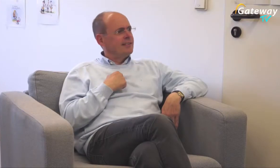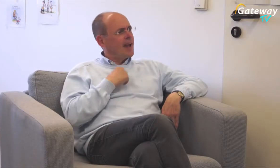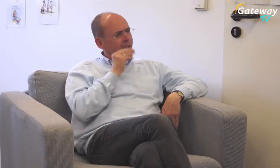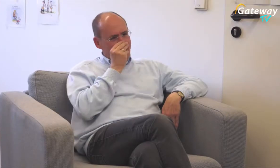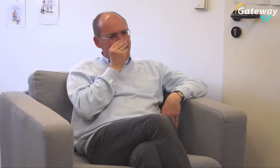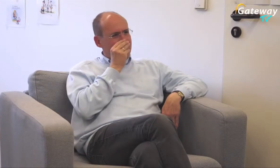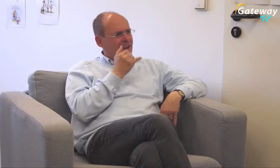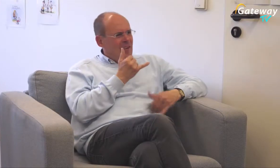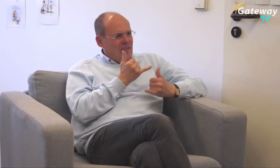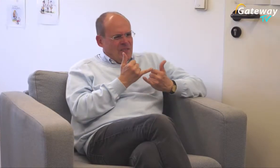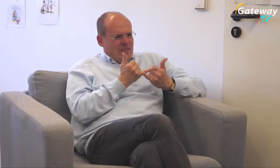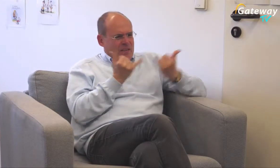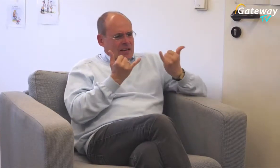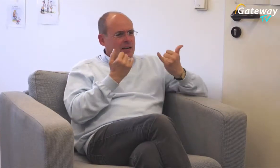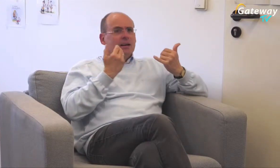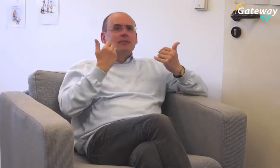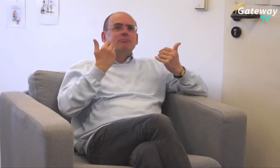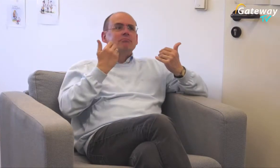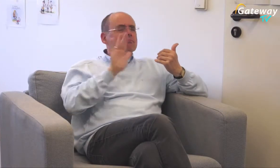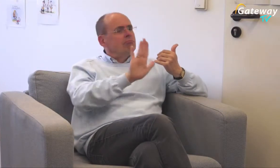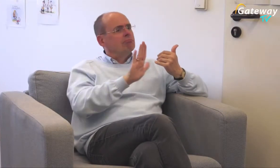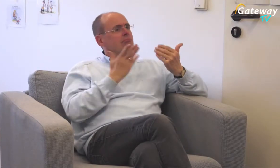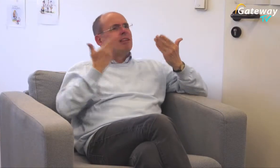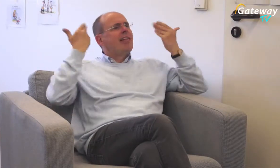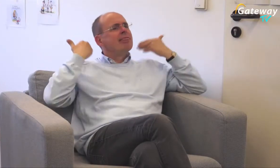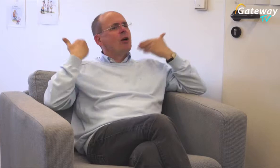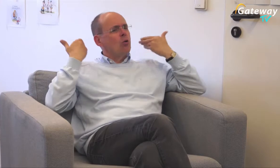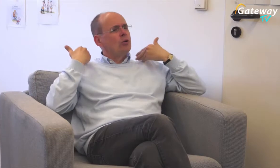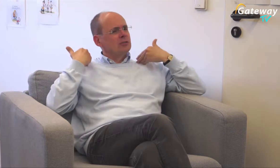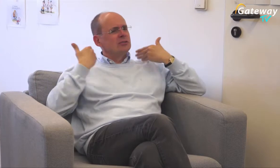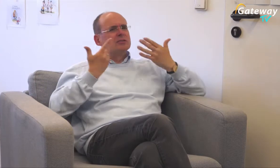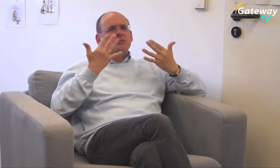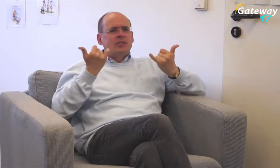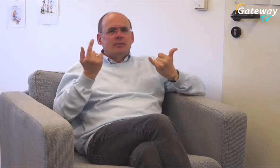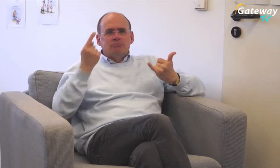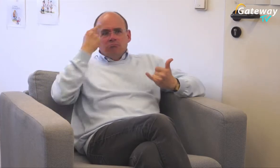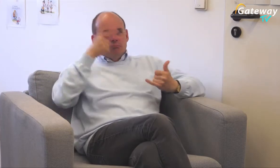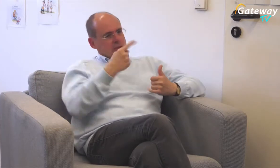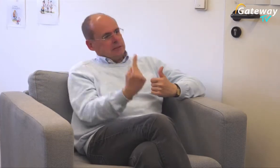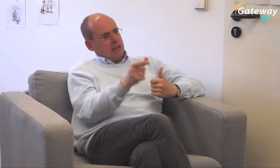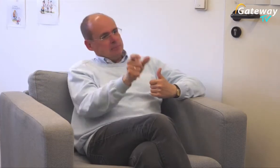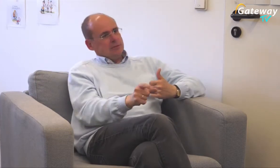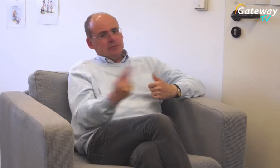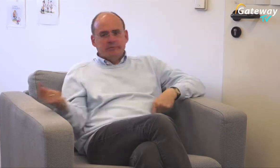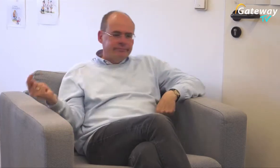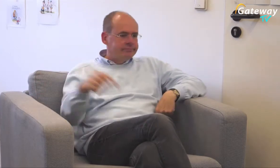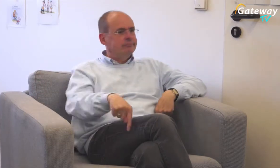Gut, ich bin ein neugierig Jetzt würde ich gerne wissen, was war der